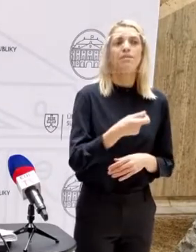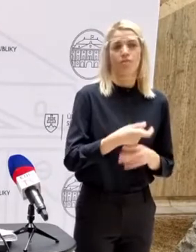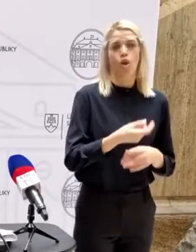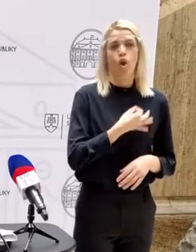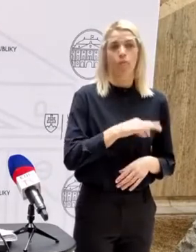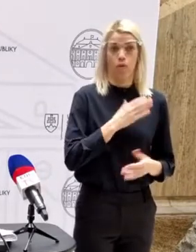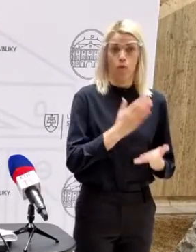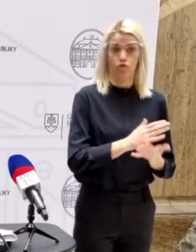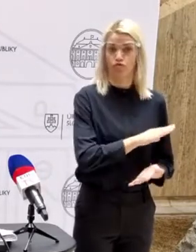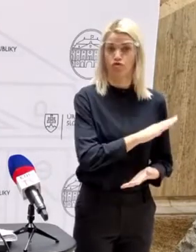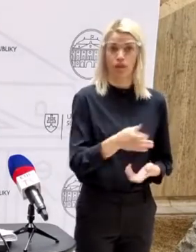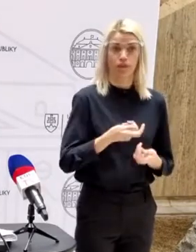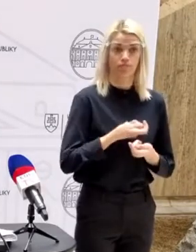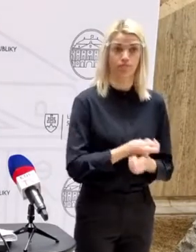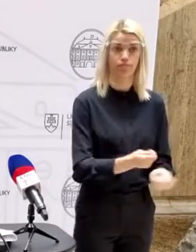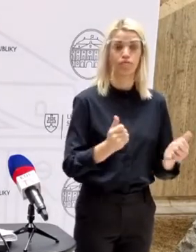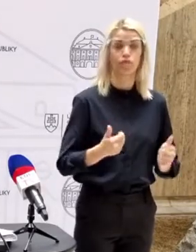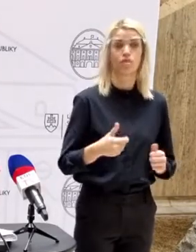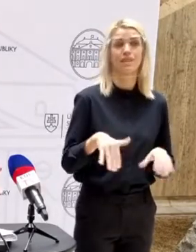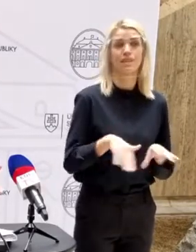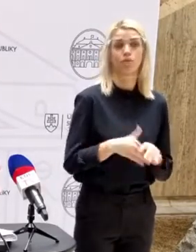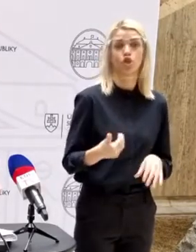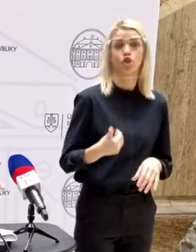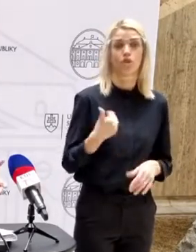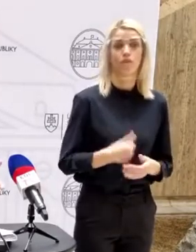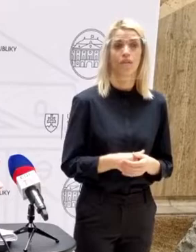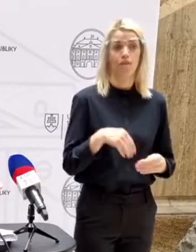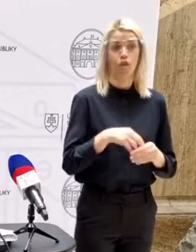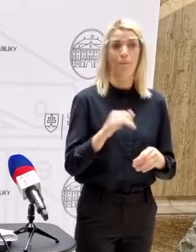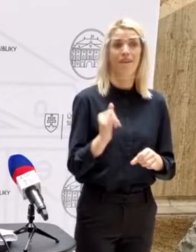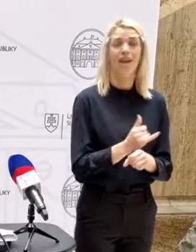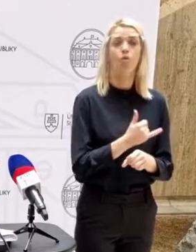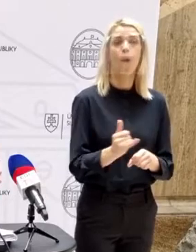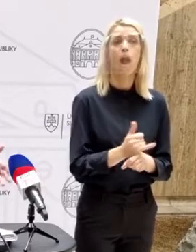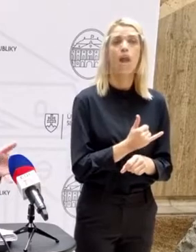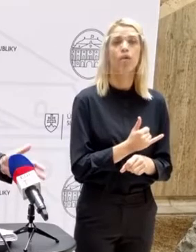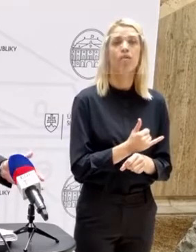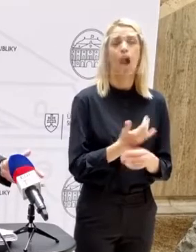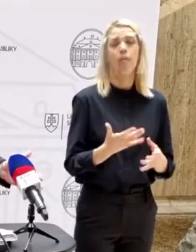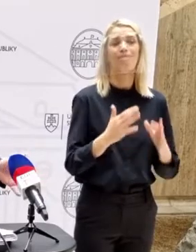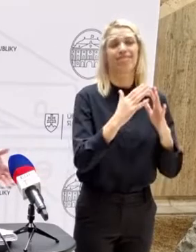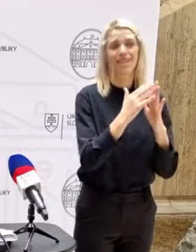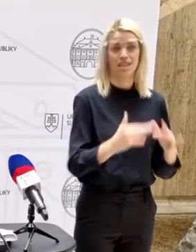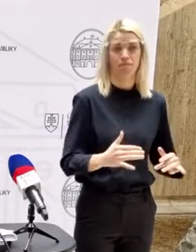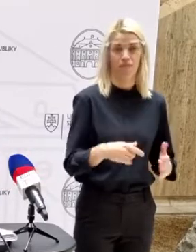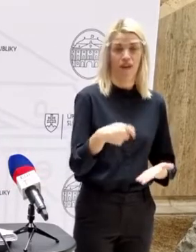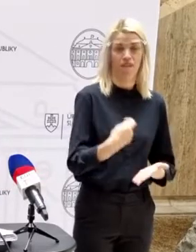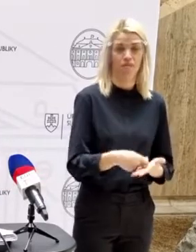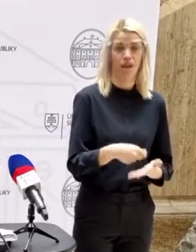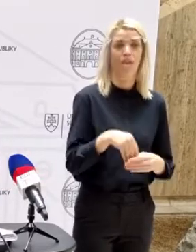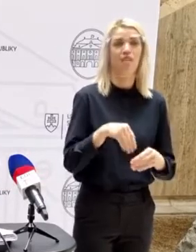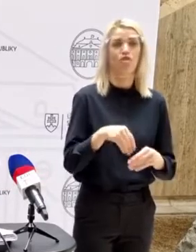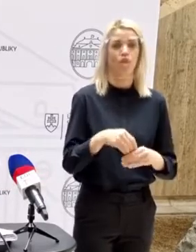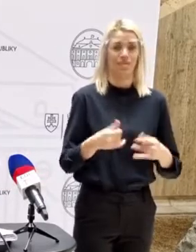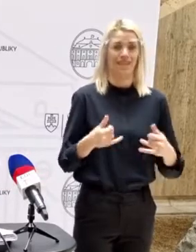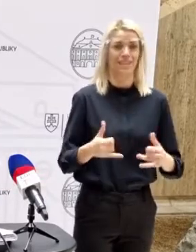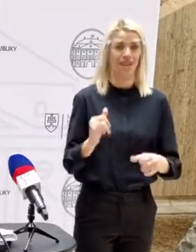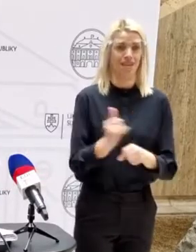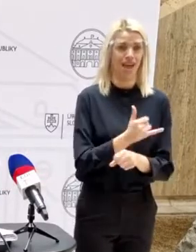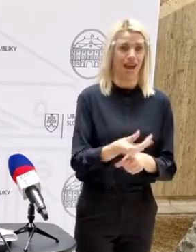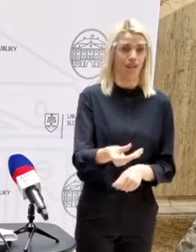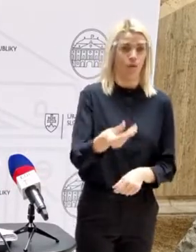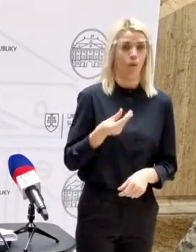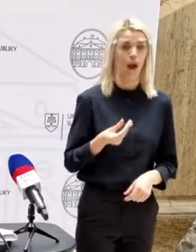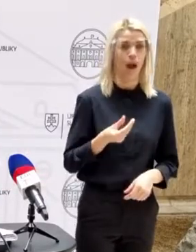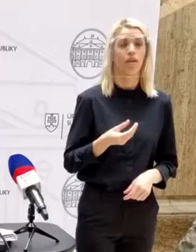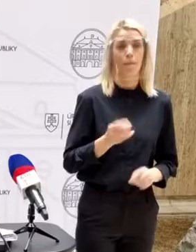odmenu dostali už všetci zamestnanci škôl? V týchto výplat, v januárovej, alebo decembrovej výplate, ktorú dostávajú teraz v januári,